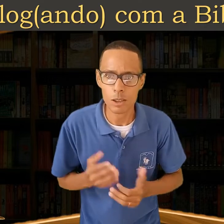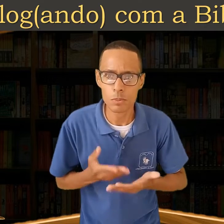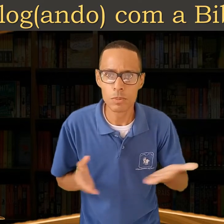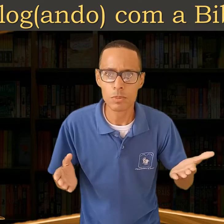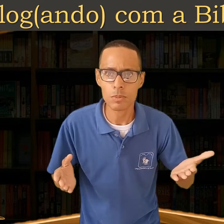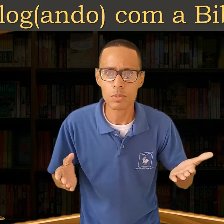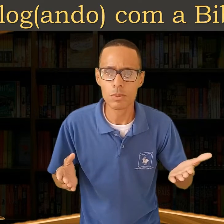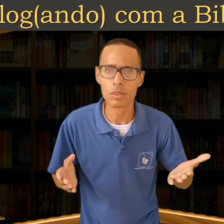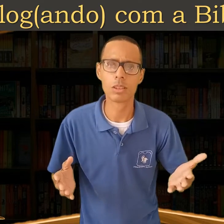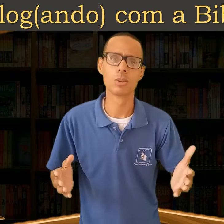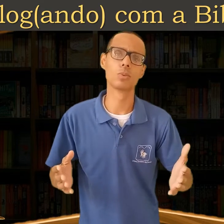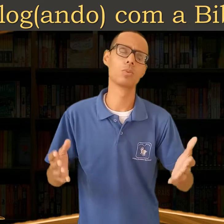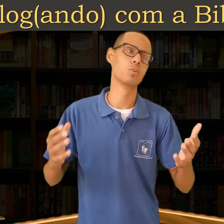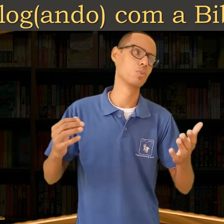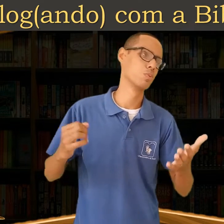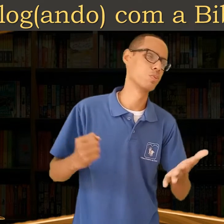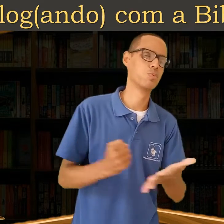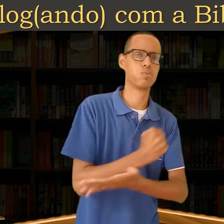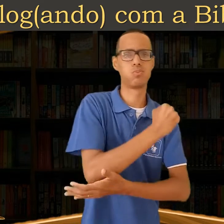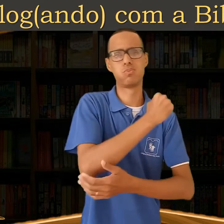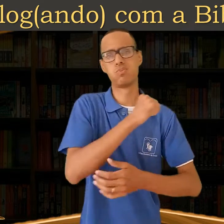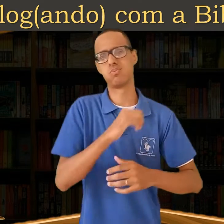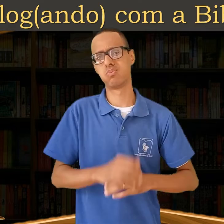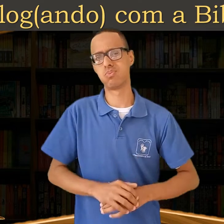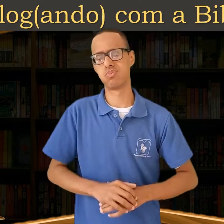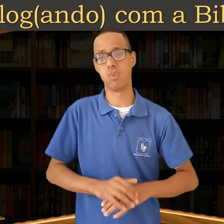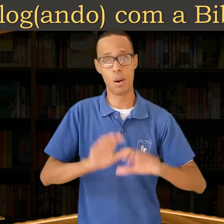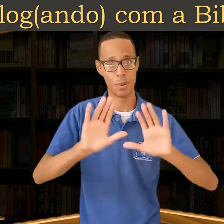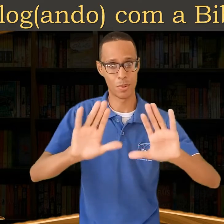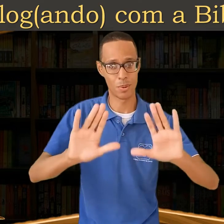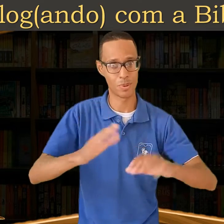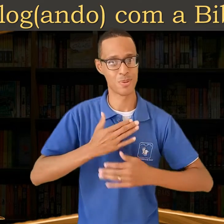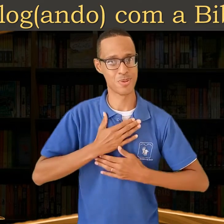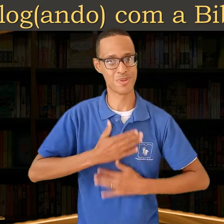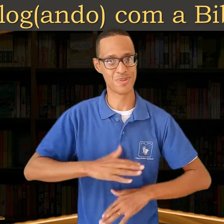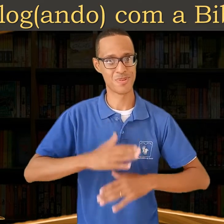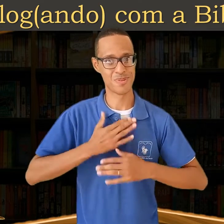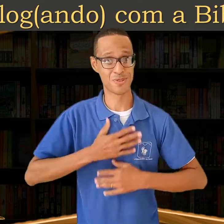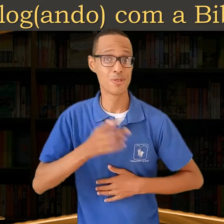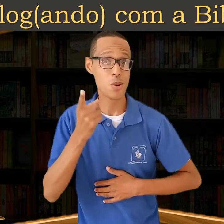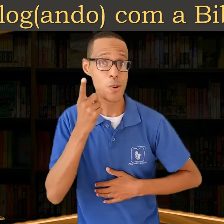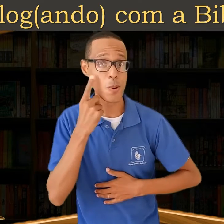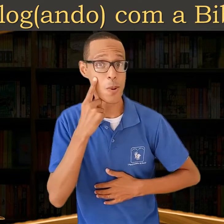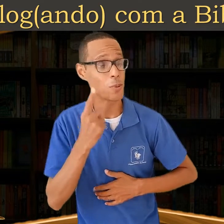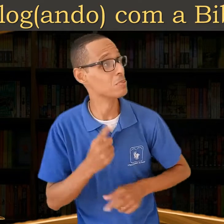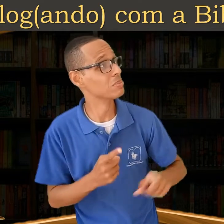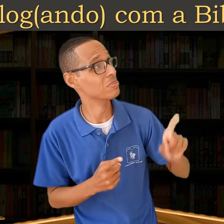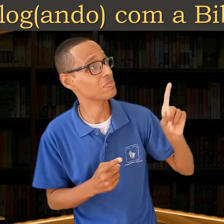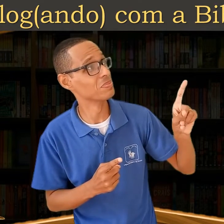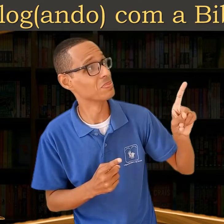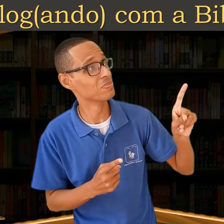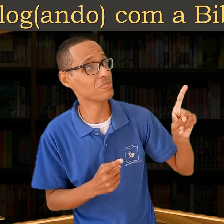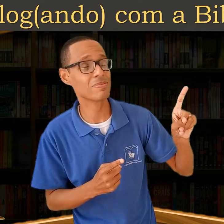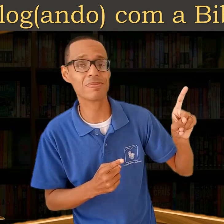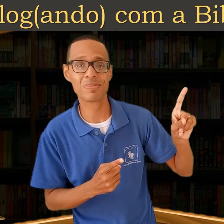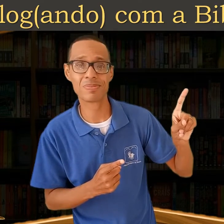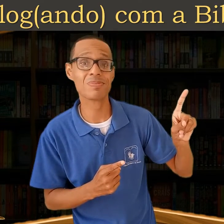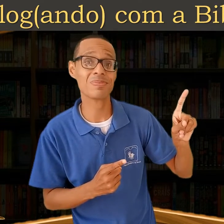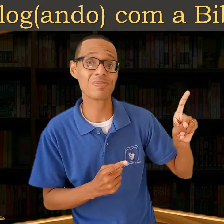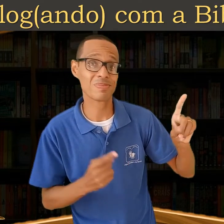Hum, você não pode assistir? Não se preocupe! É só acessar este card